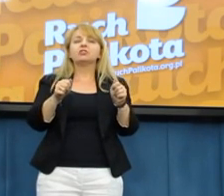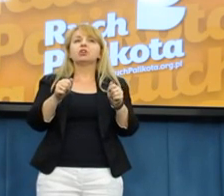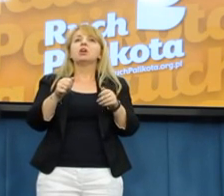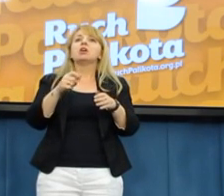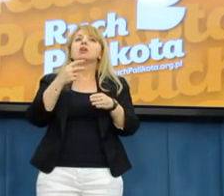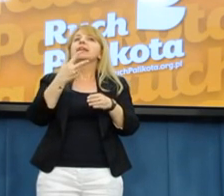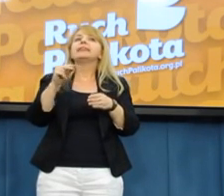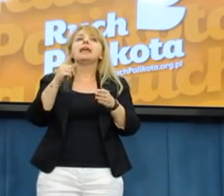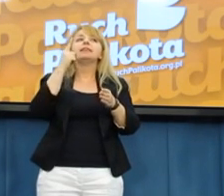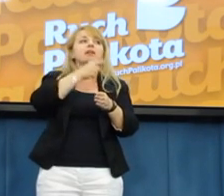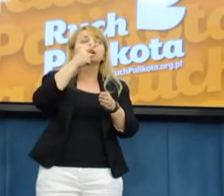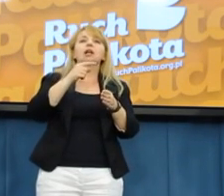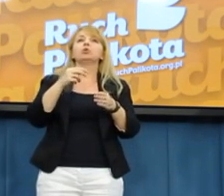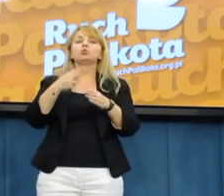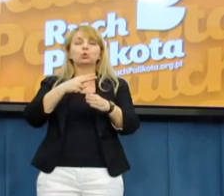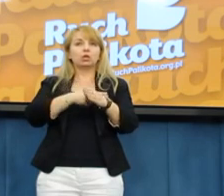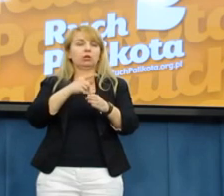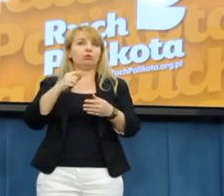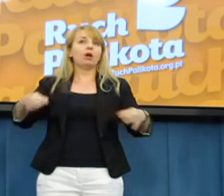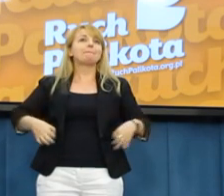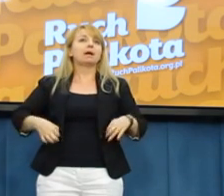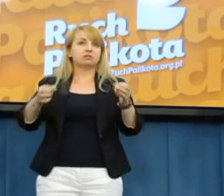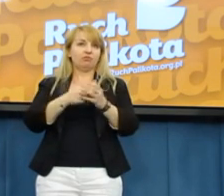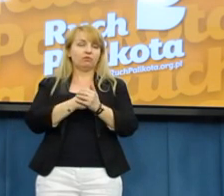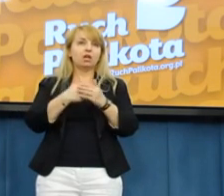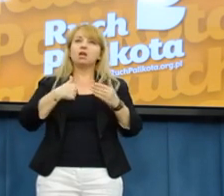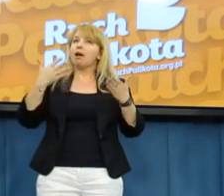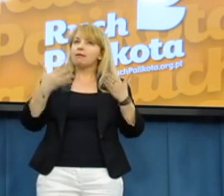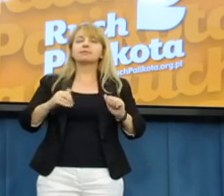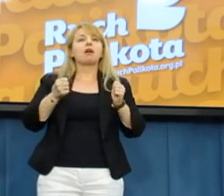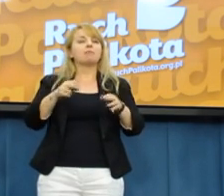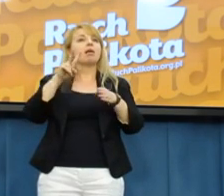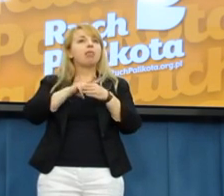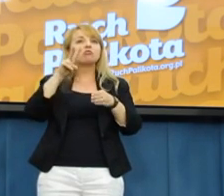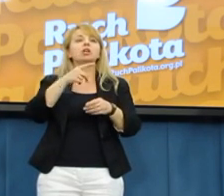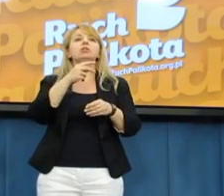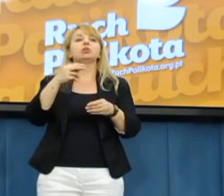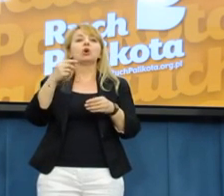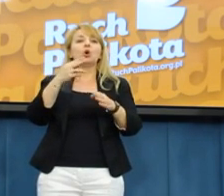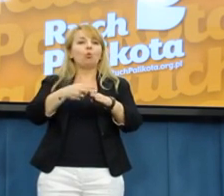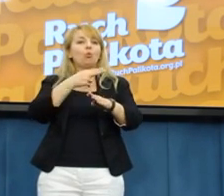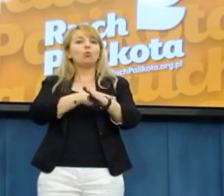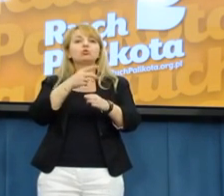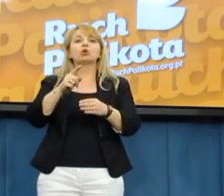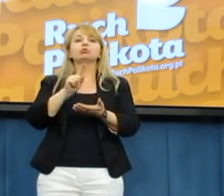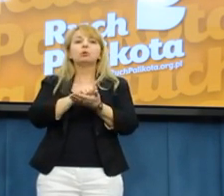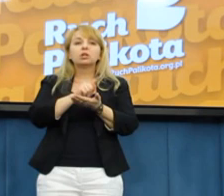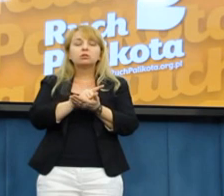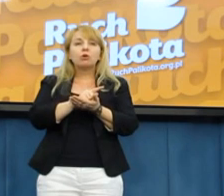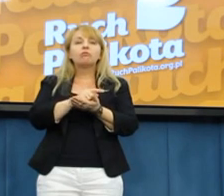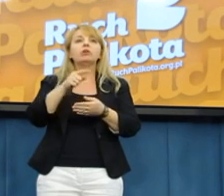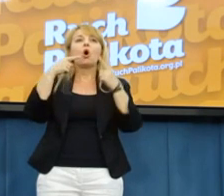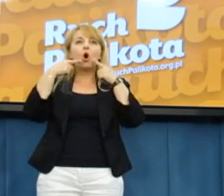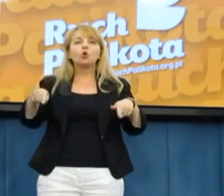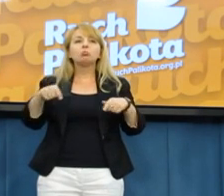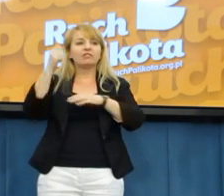urzędników państwowych. Chcę, żeby pani Naczelnik odpowiadała karnie za wszystkie decyzje, które podjęła. Za ładanie prawa.